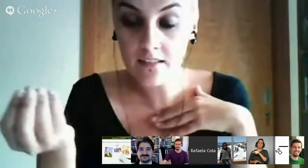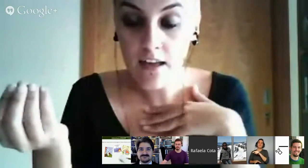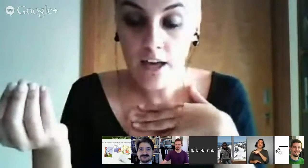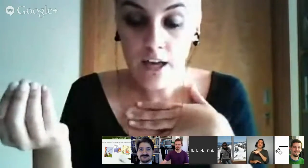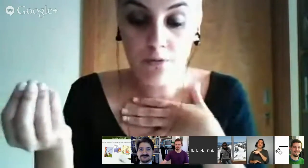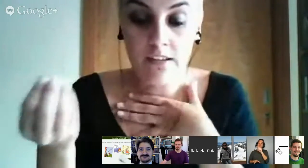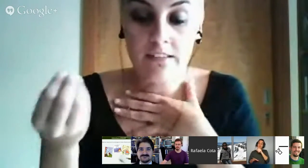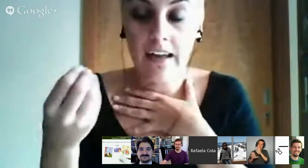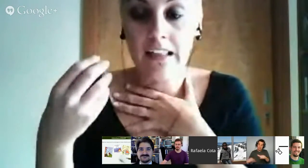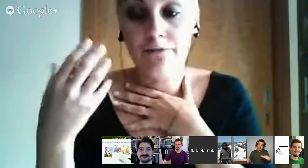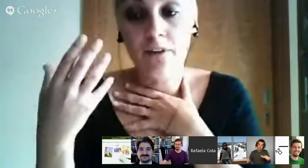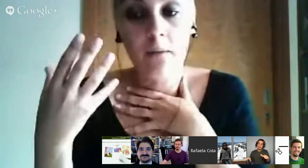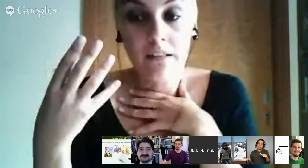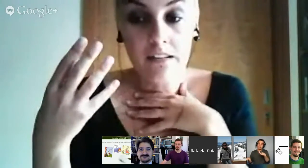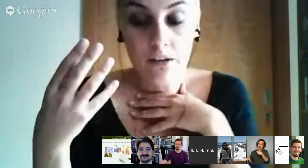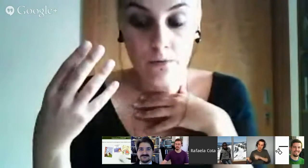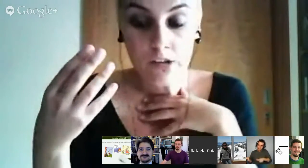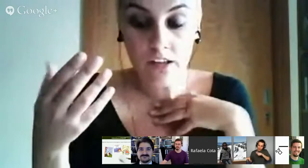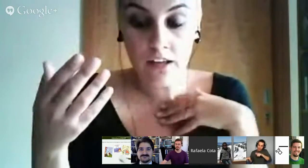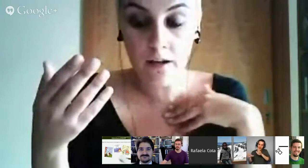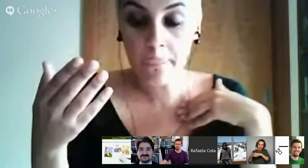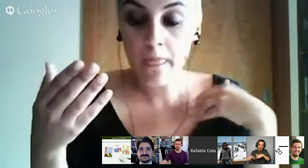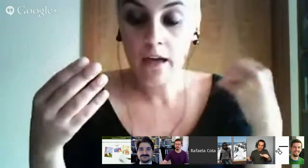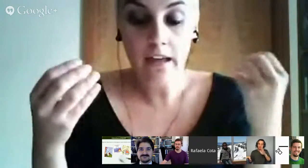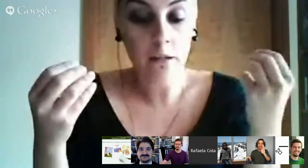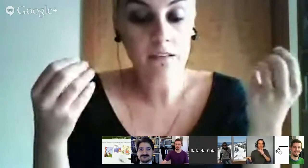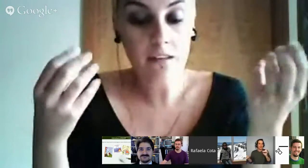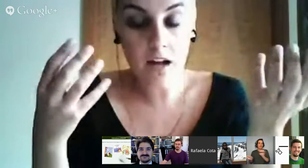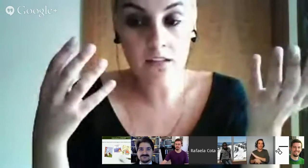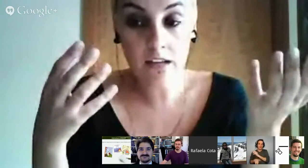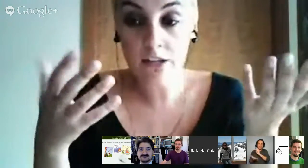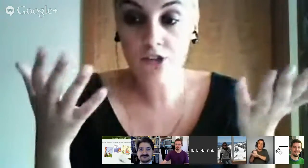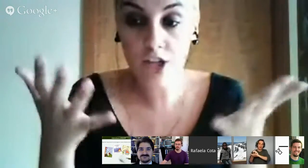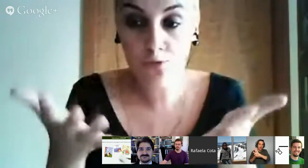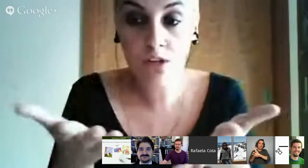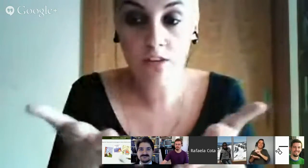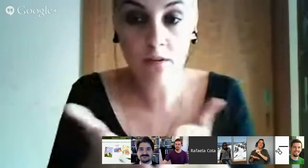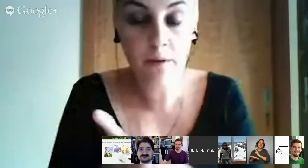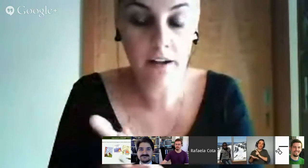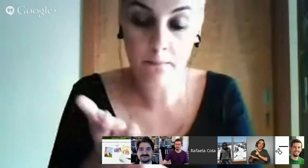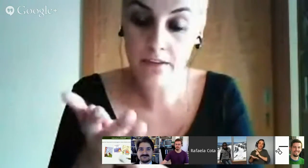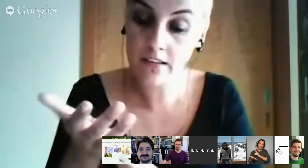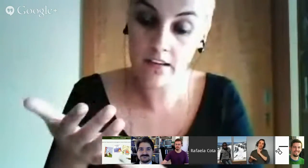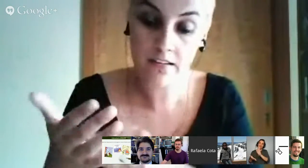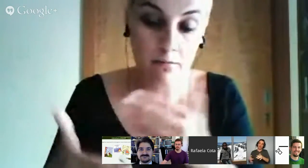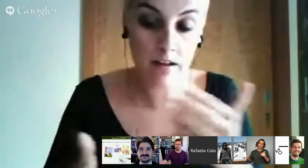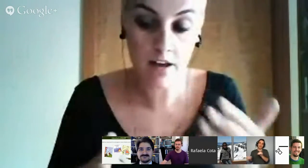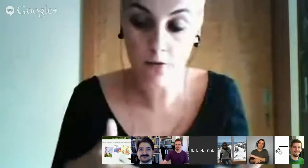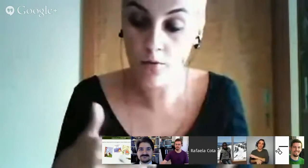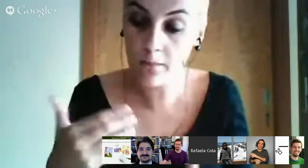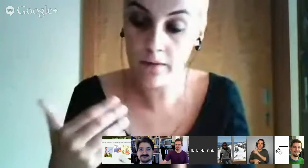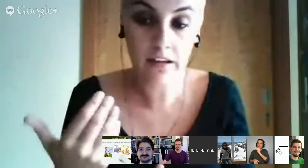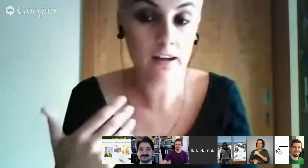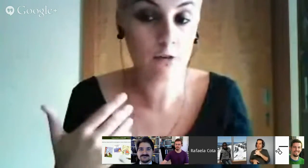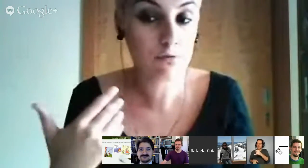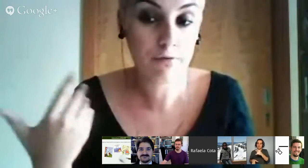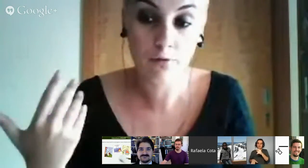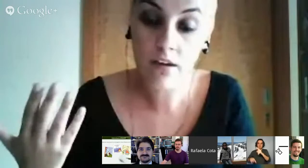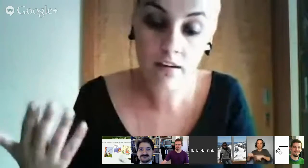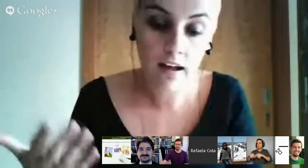e, portanto, aquela ferramenta linguística e aquele material didático que está disponível para quem pretender trabalhar com ele, para quem quer usufruir,